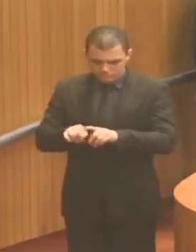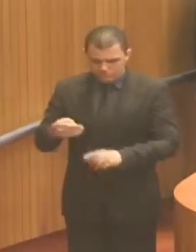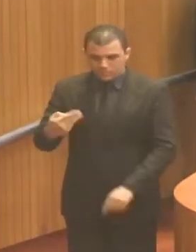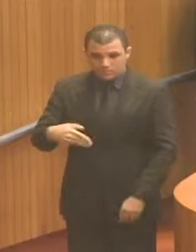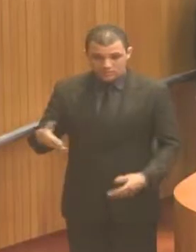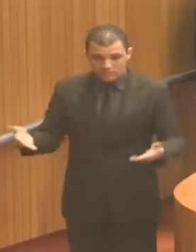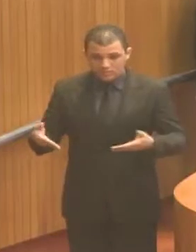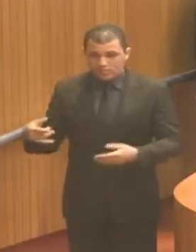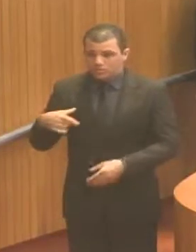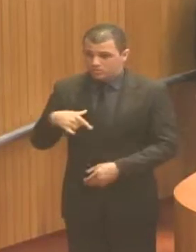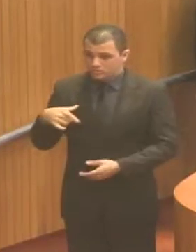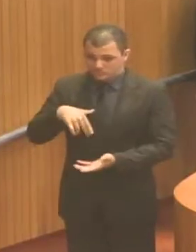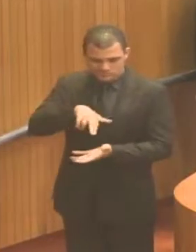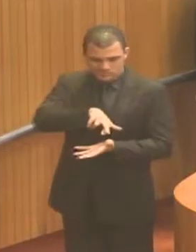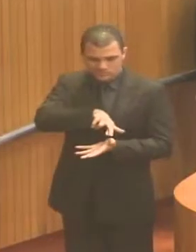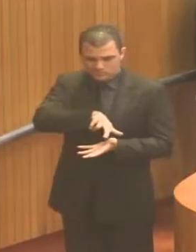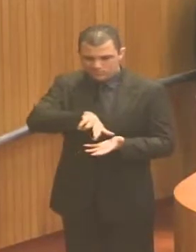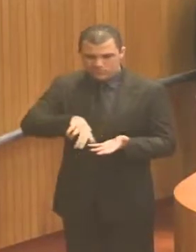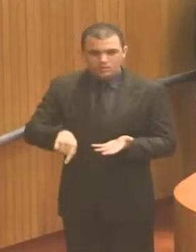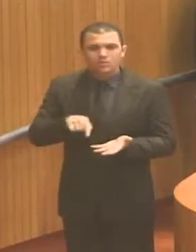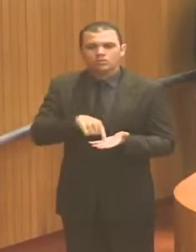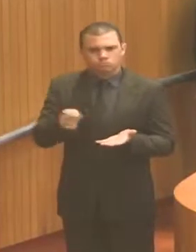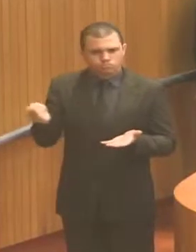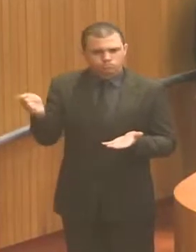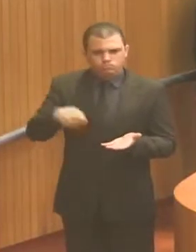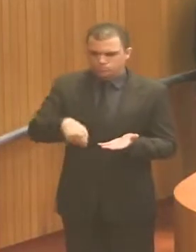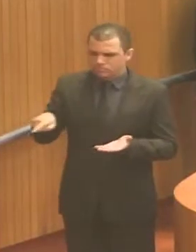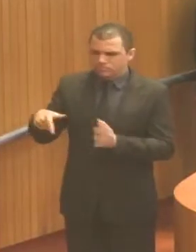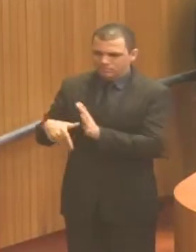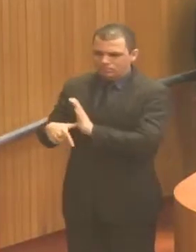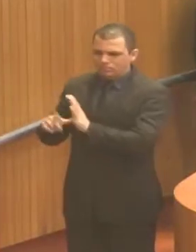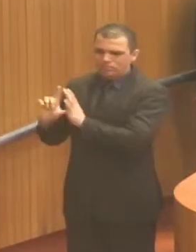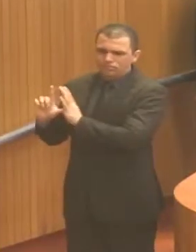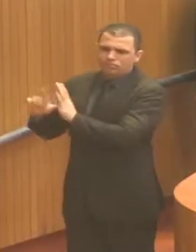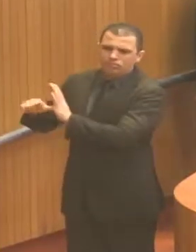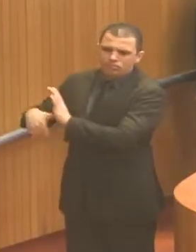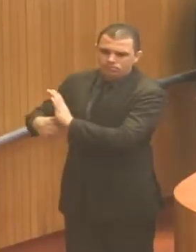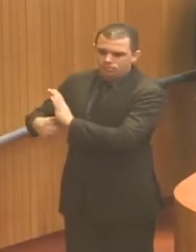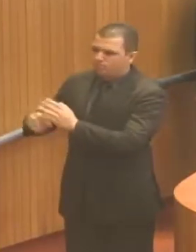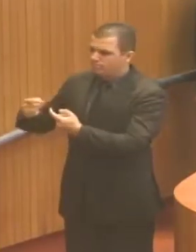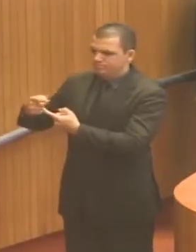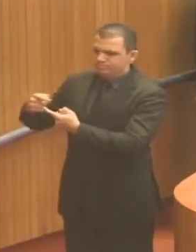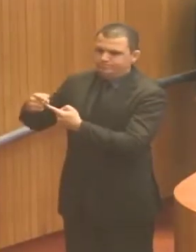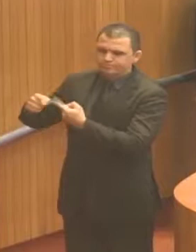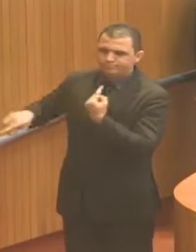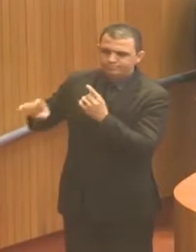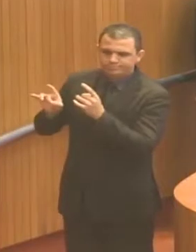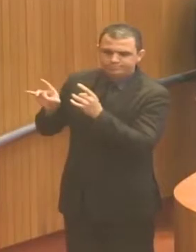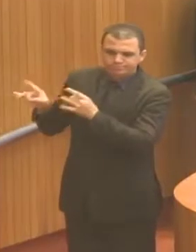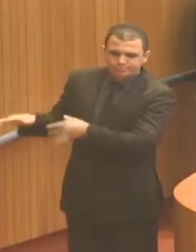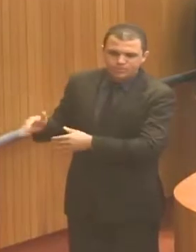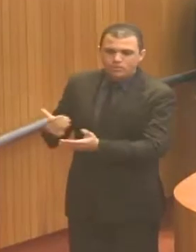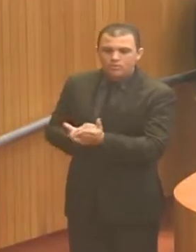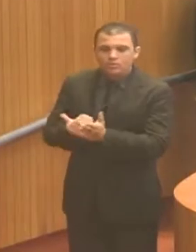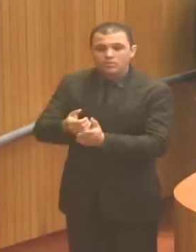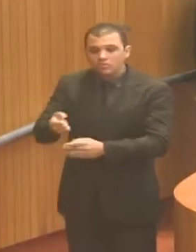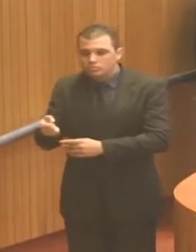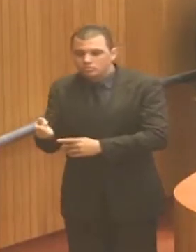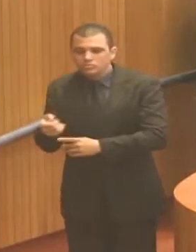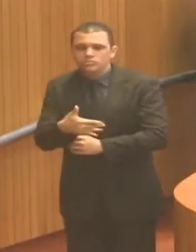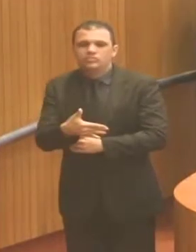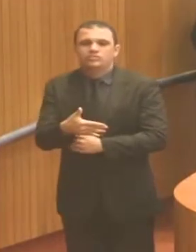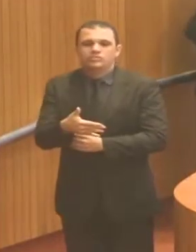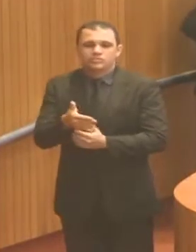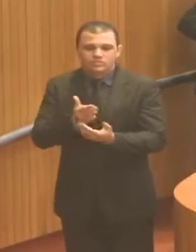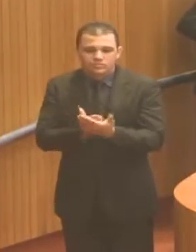para romper com o atraso e iniciar um novo ciclo político, sem oligarquias,